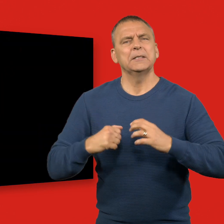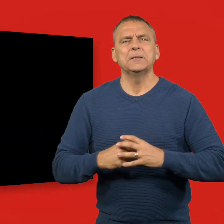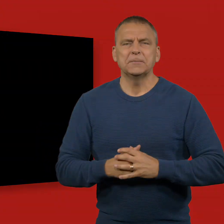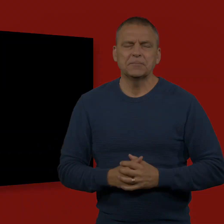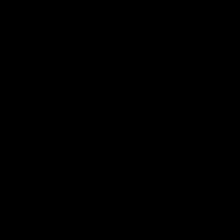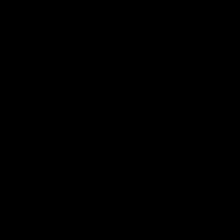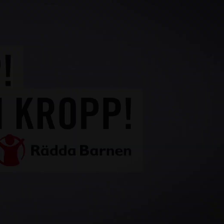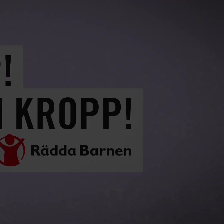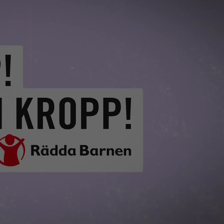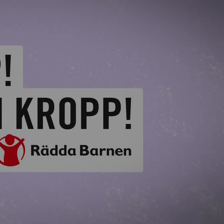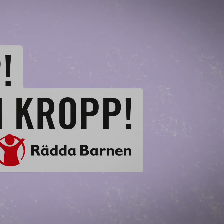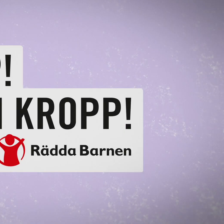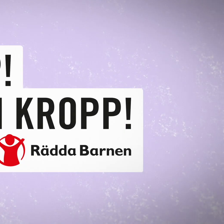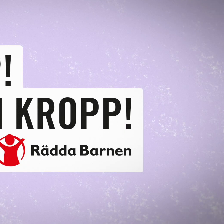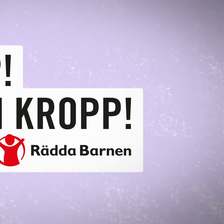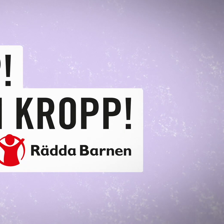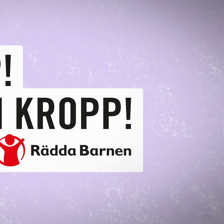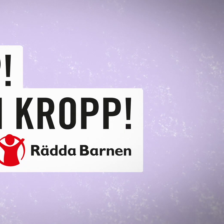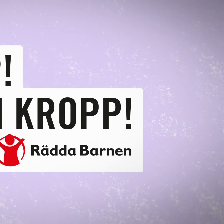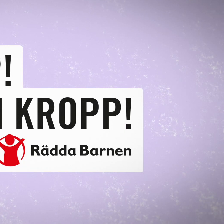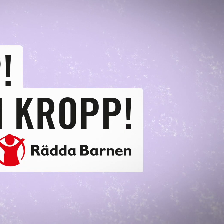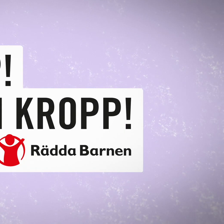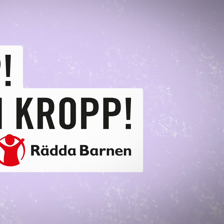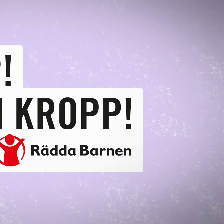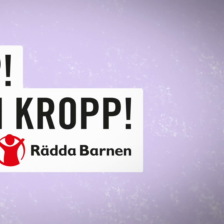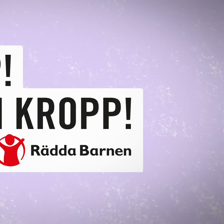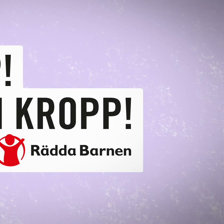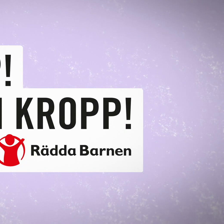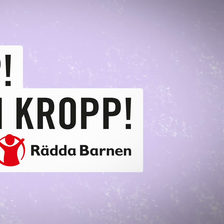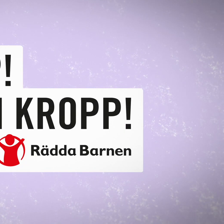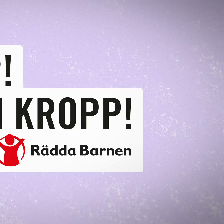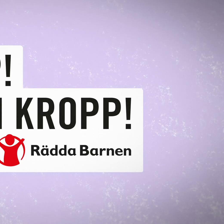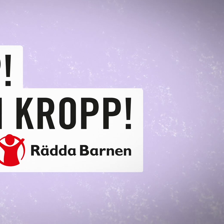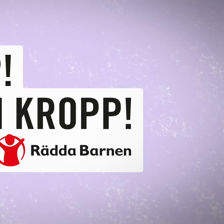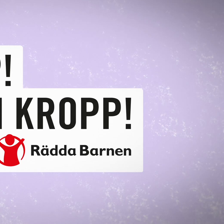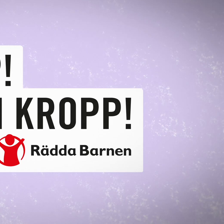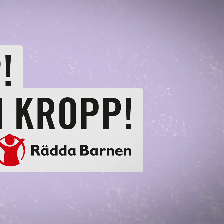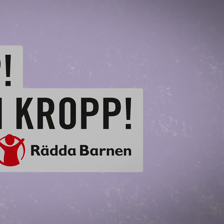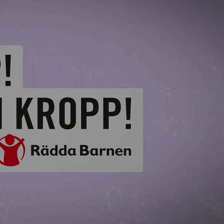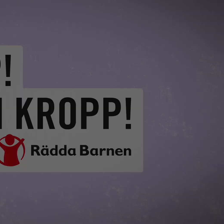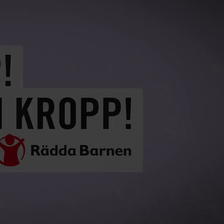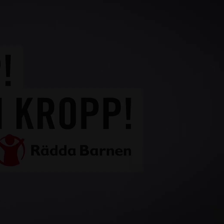Tack till personer inte med videon. Tack till